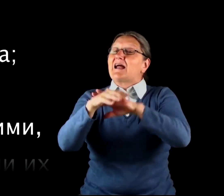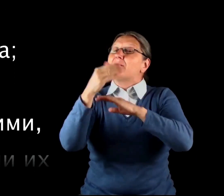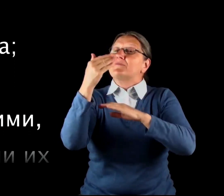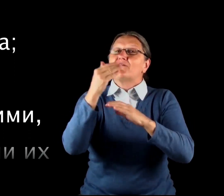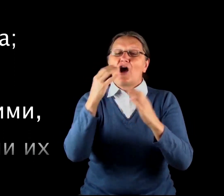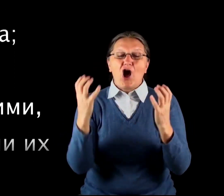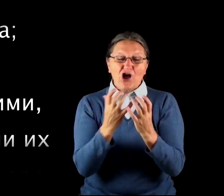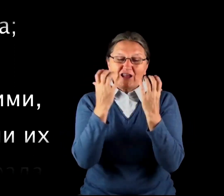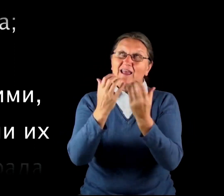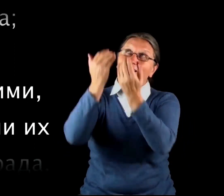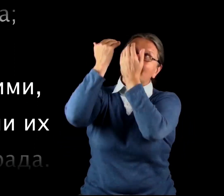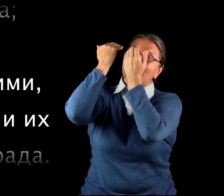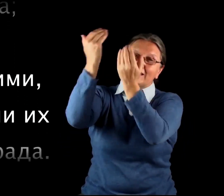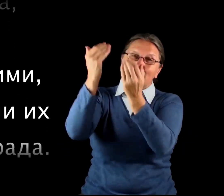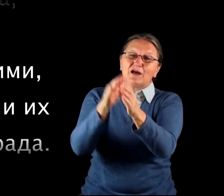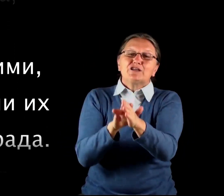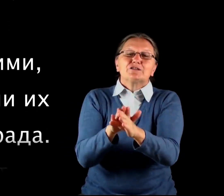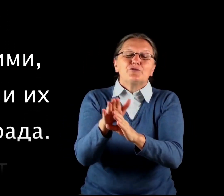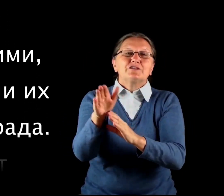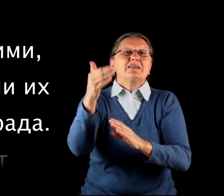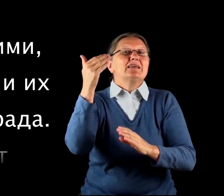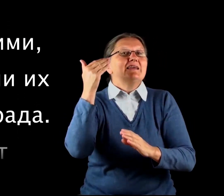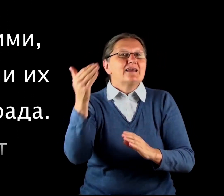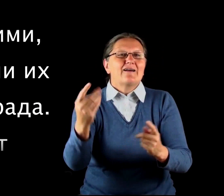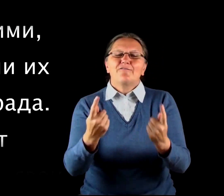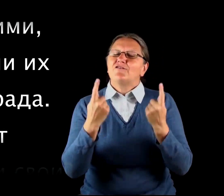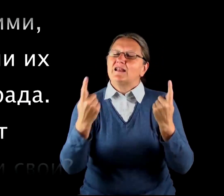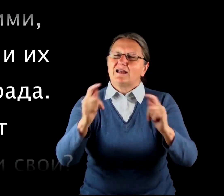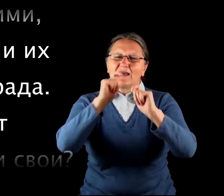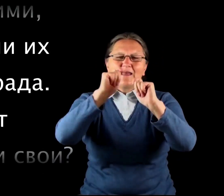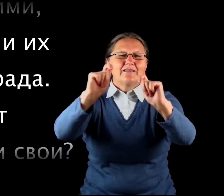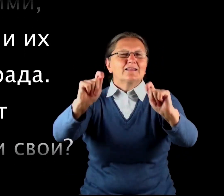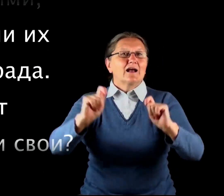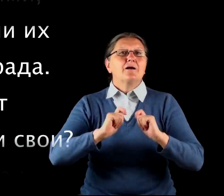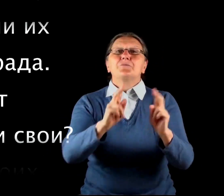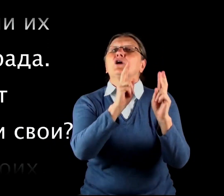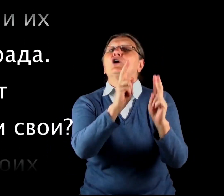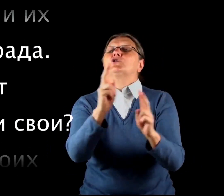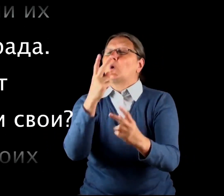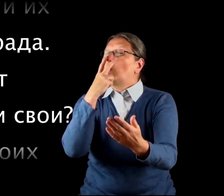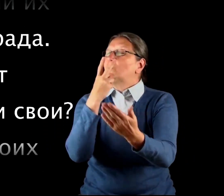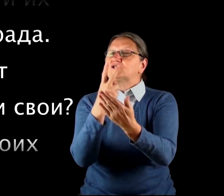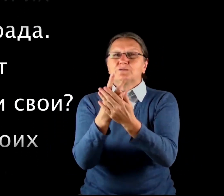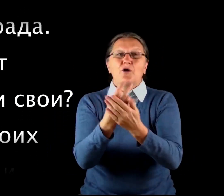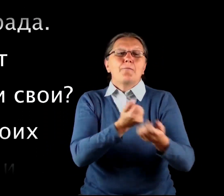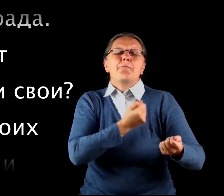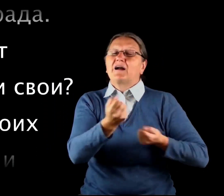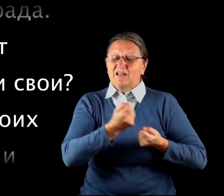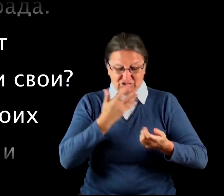охраняется ими, В соблюдении их великая награда. Кто усмотрит погрешности